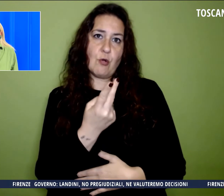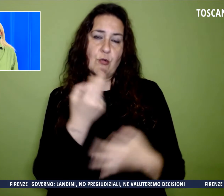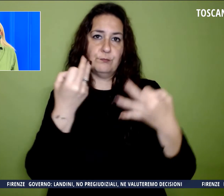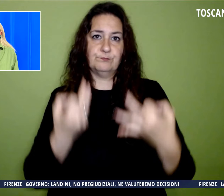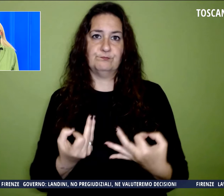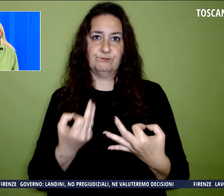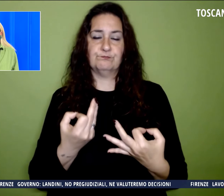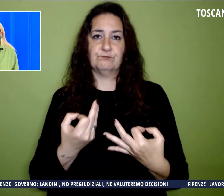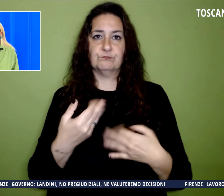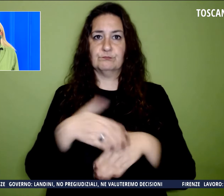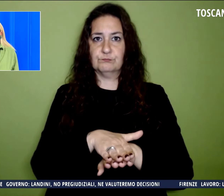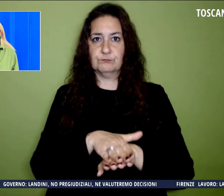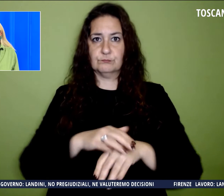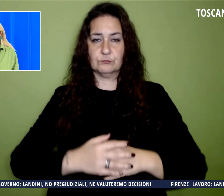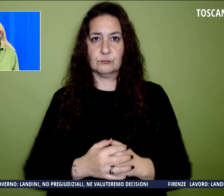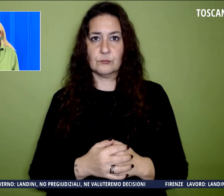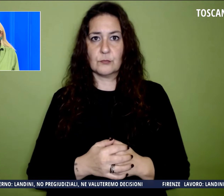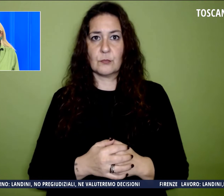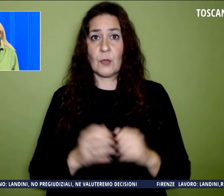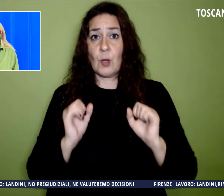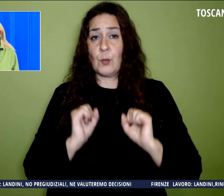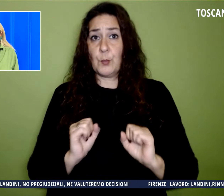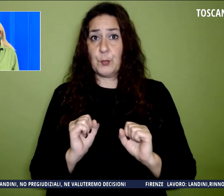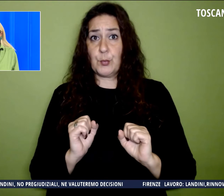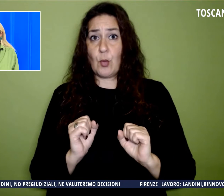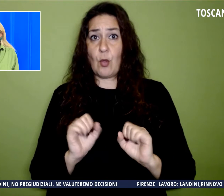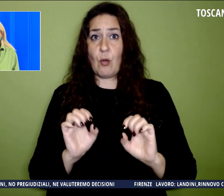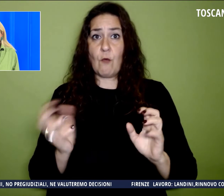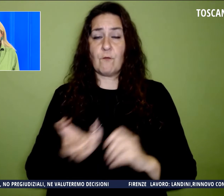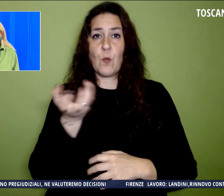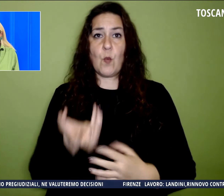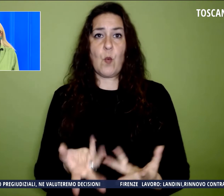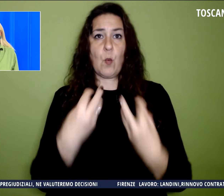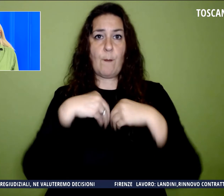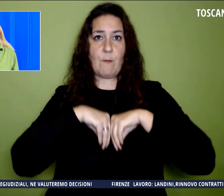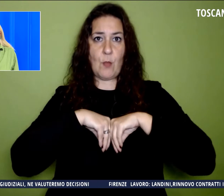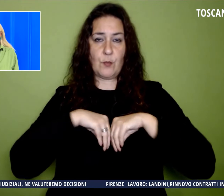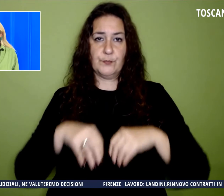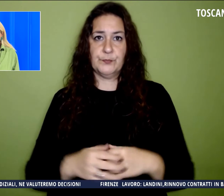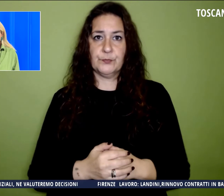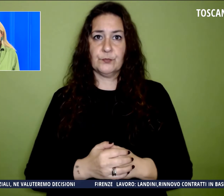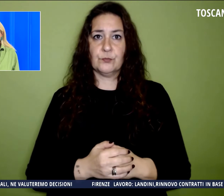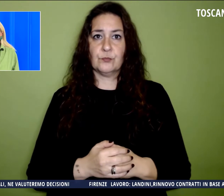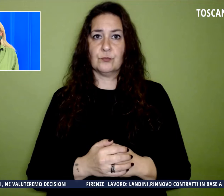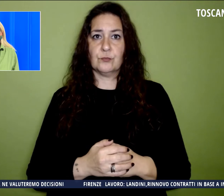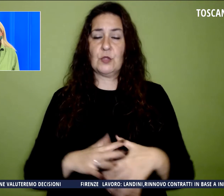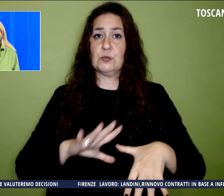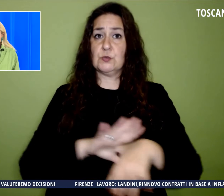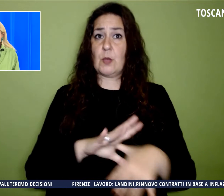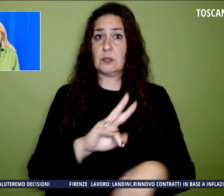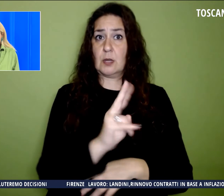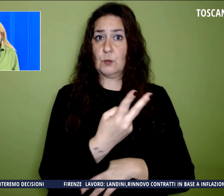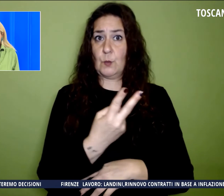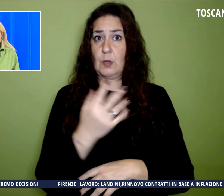probabilmente per una intossicazione. Sul posto due squadre, cinque automezzi, un totale di